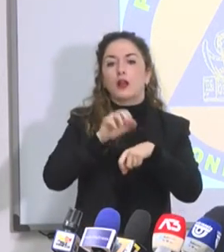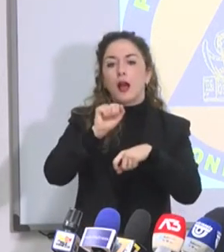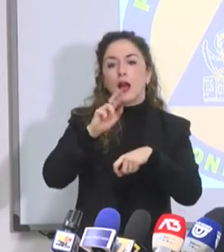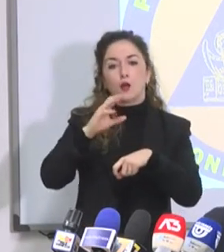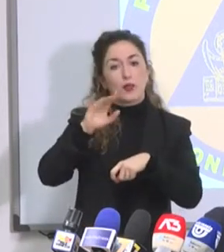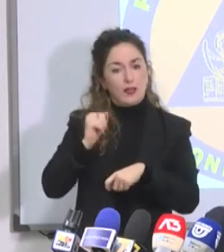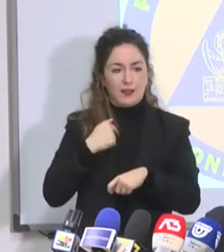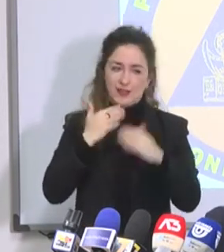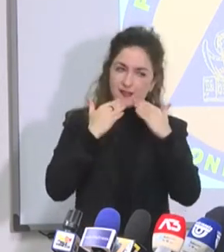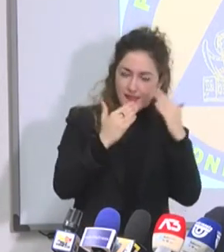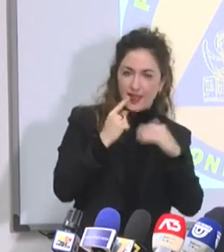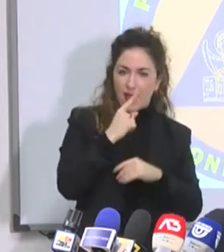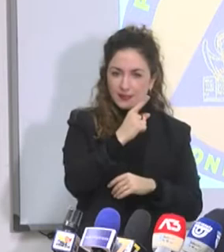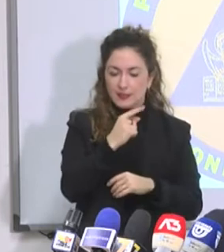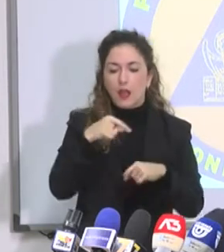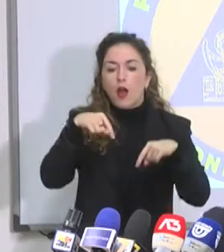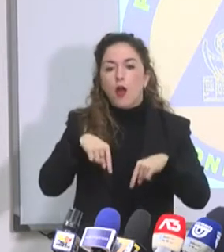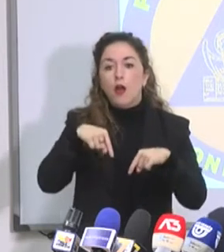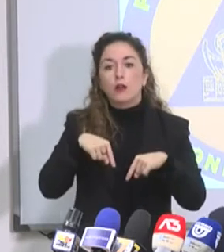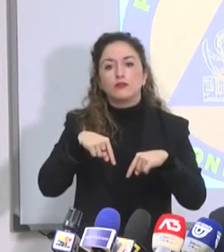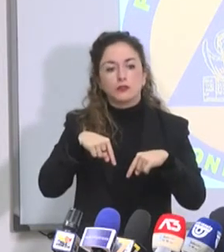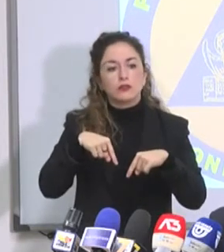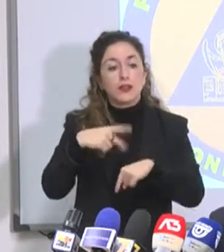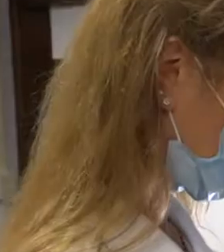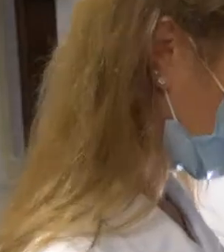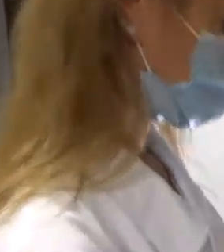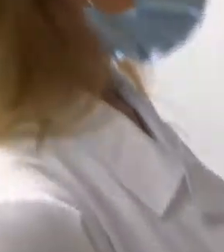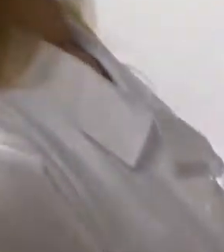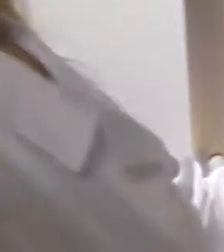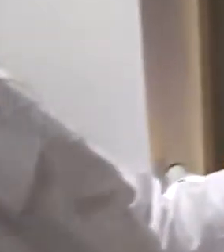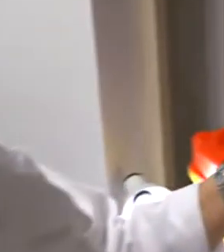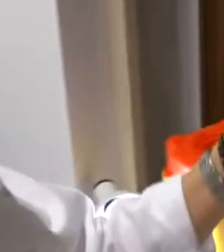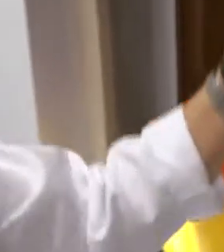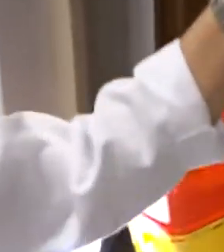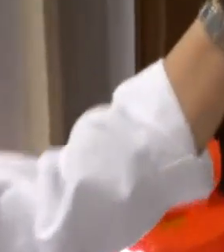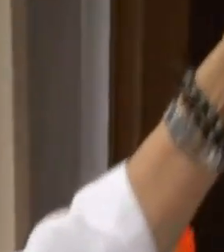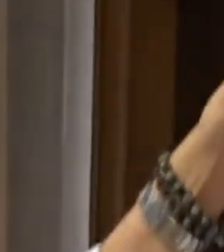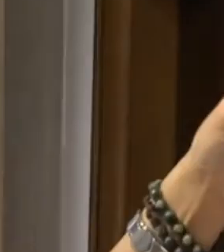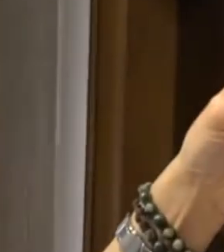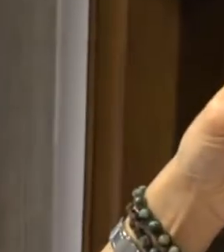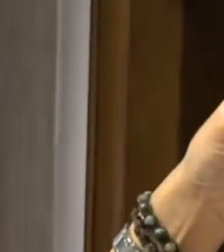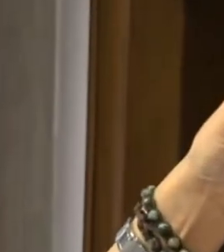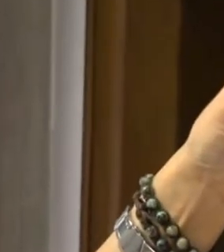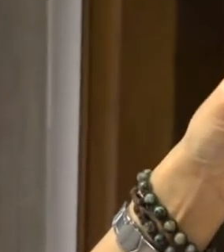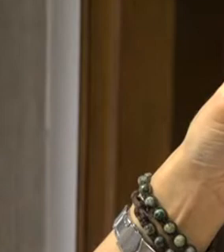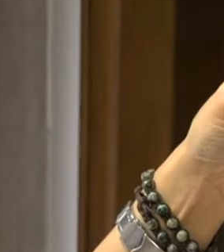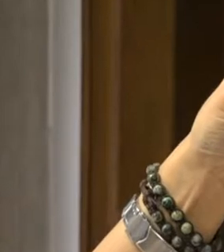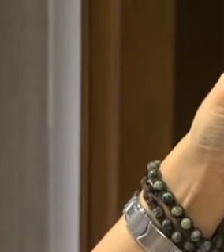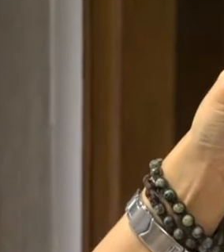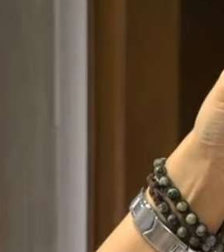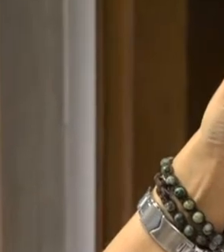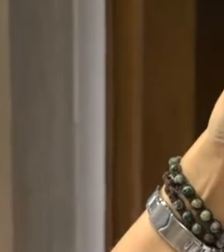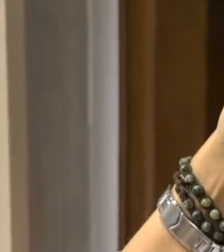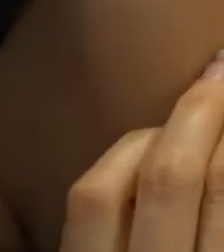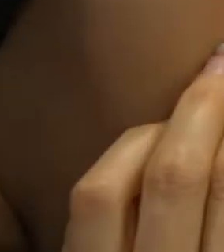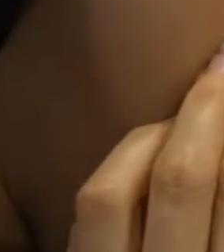ringrazio, oggi noi finiamo tutti i vaccini. Il Veneto ha somministrato tutte le dose di vaccino anti-covid finora